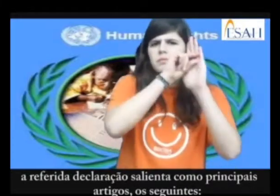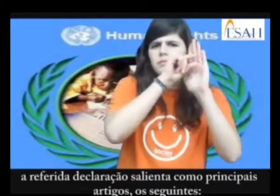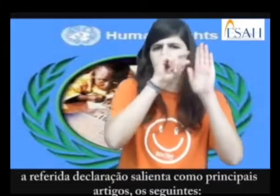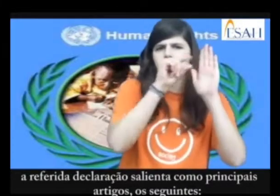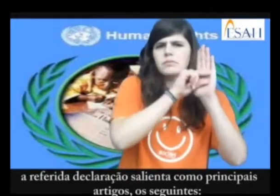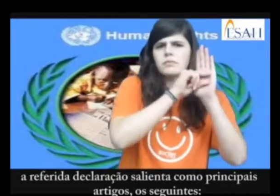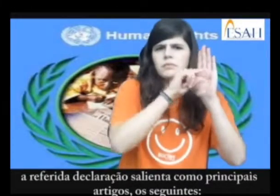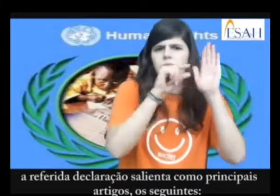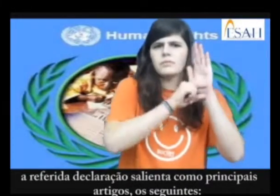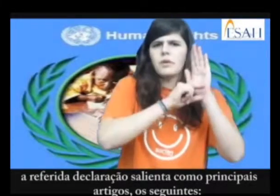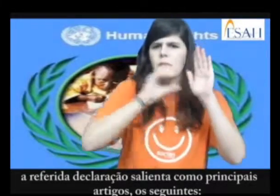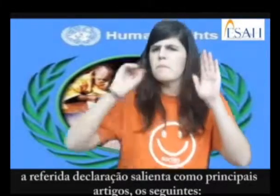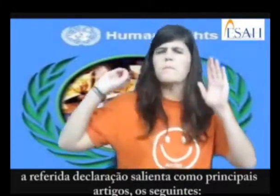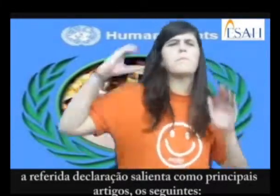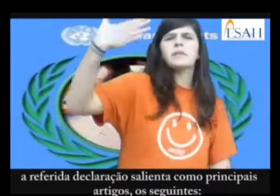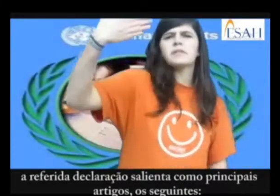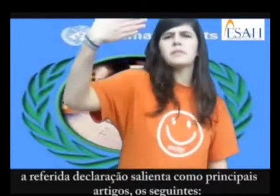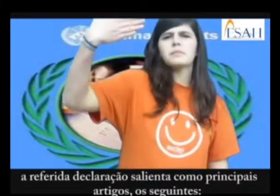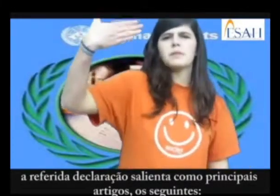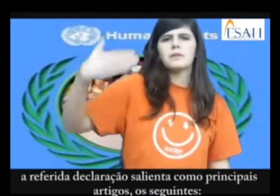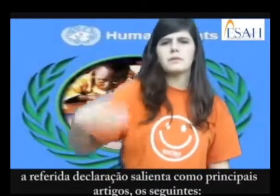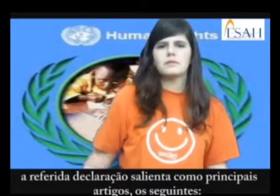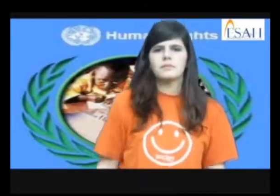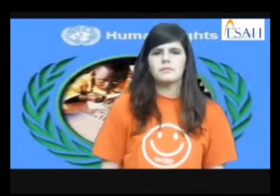como principais artigos os seguintes.